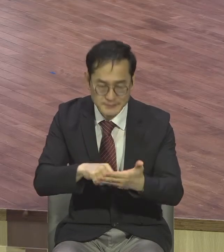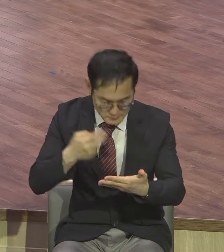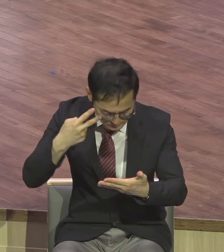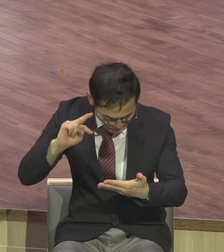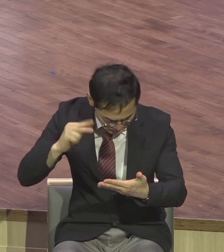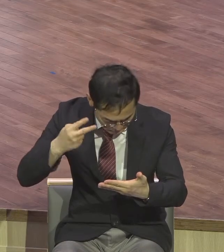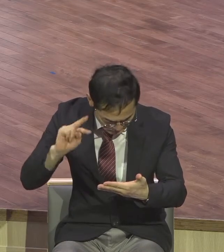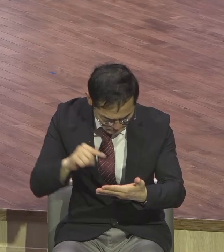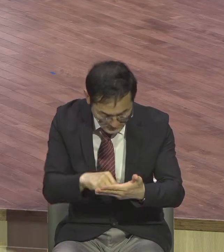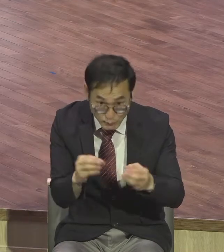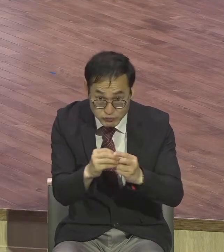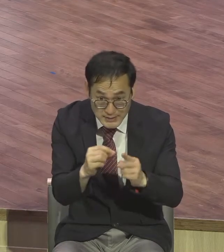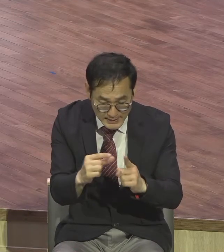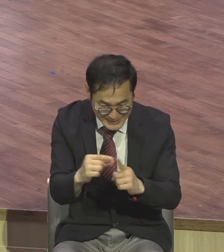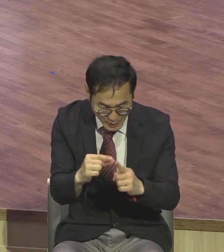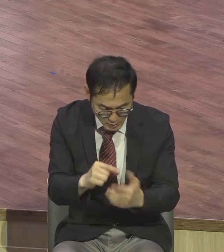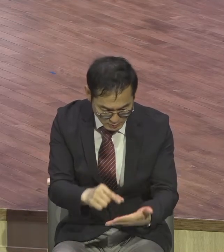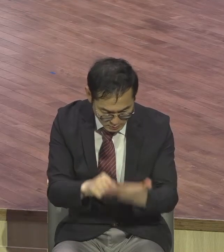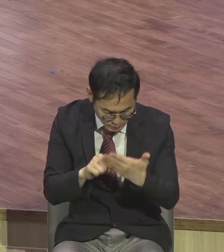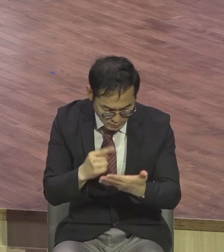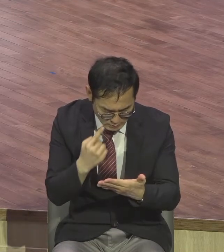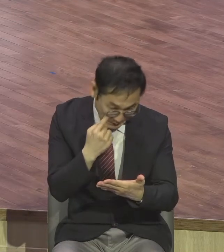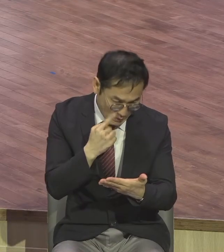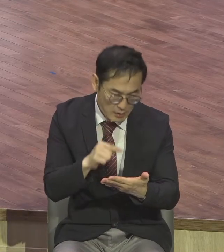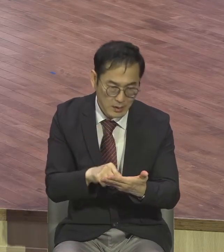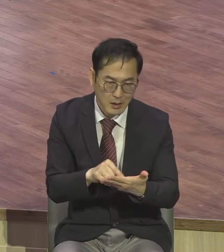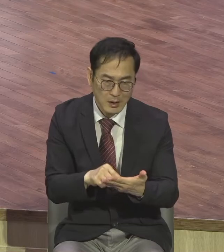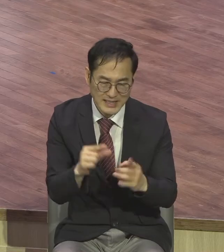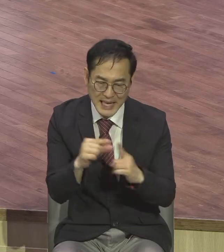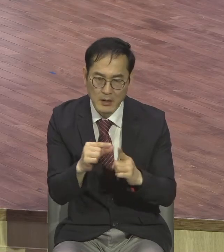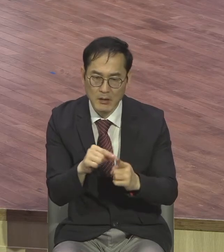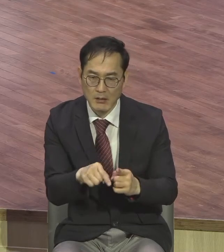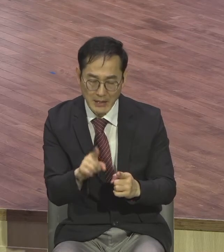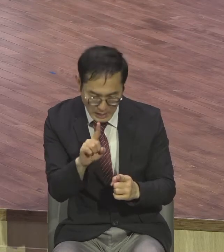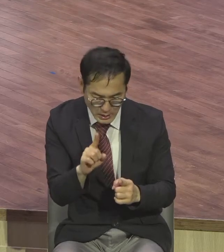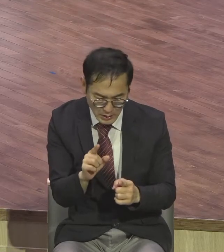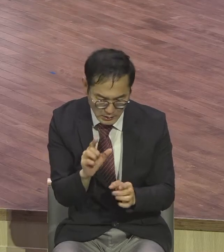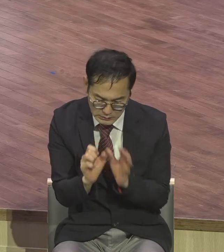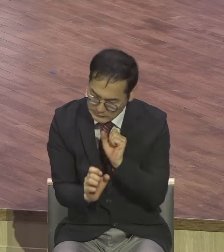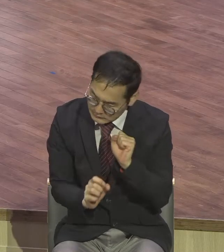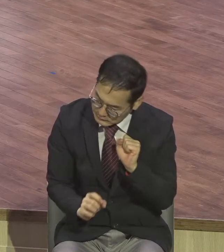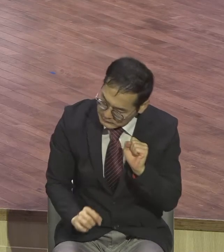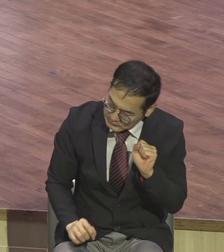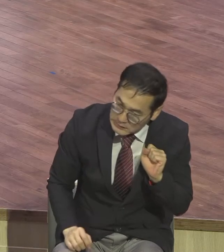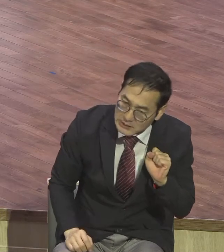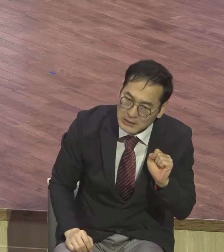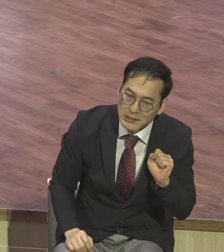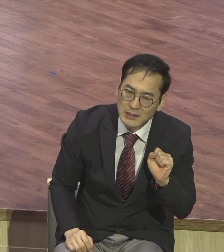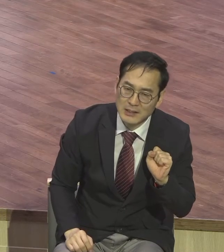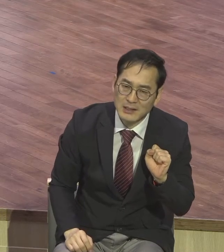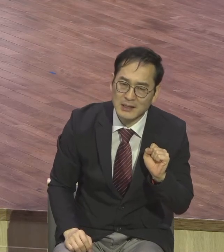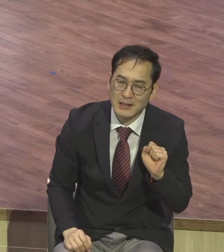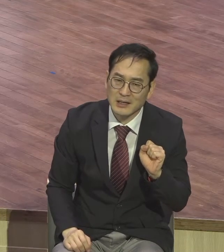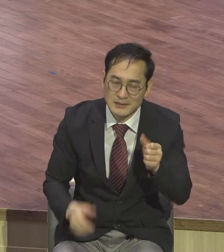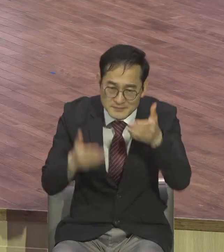돈에 매어가지고 자리에 매어가지고 여기 매이면 어떻게 돼요 영적 본질을 놓쳐버려